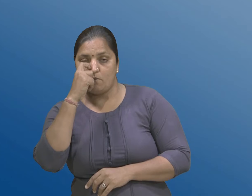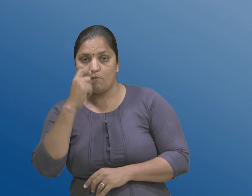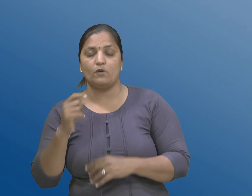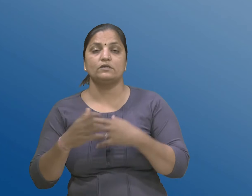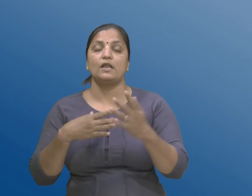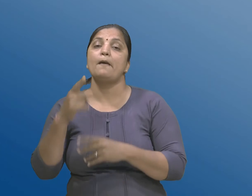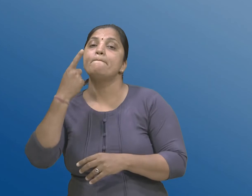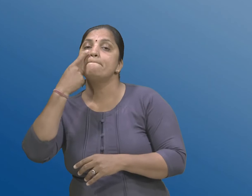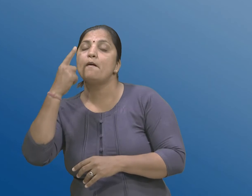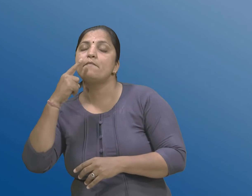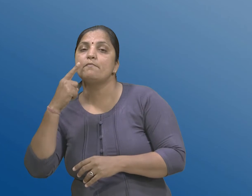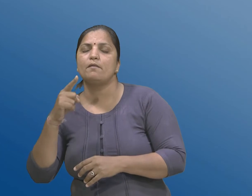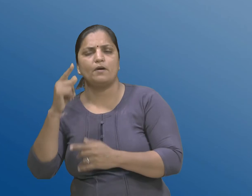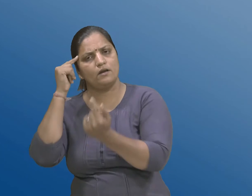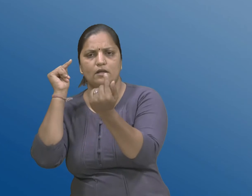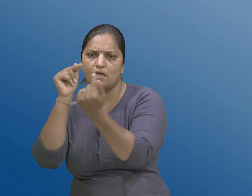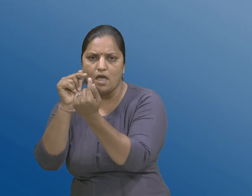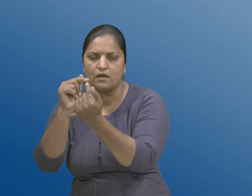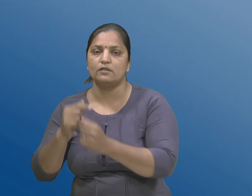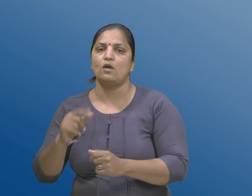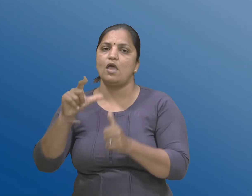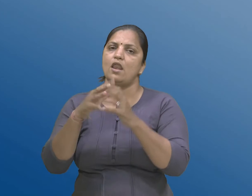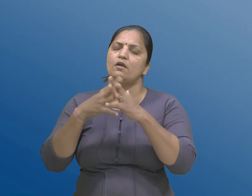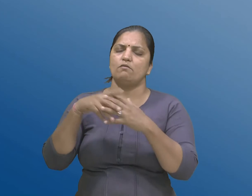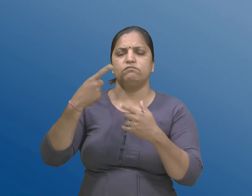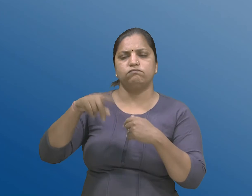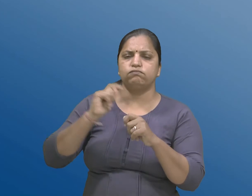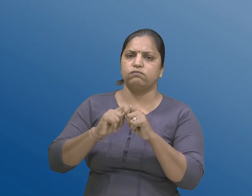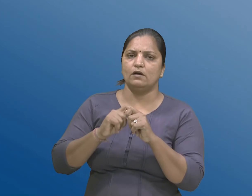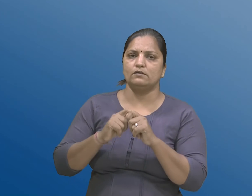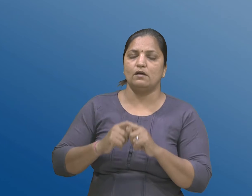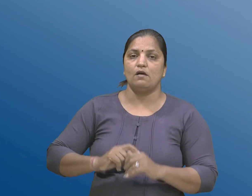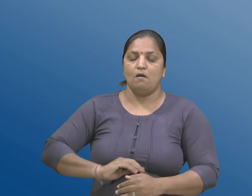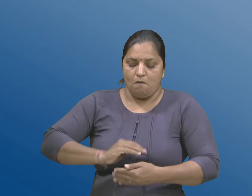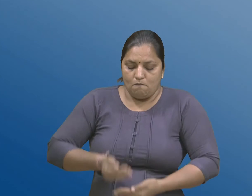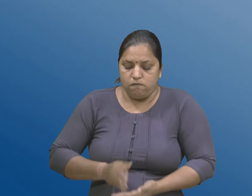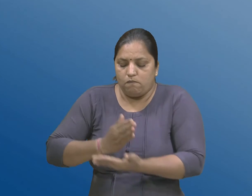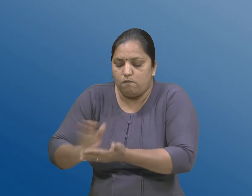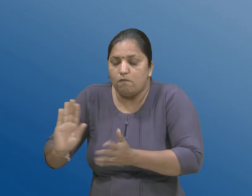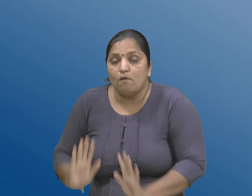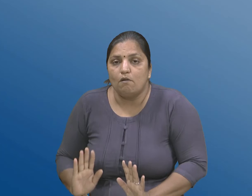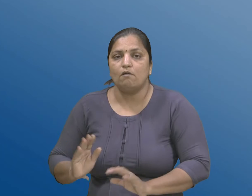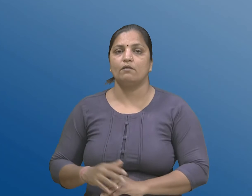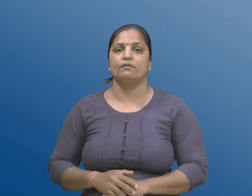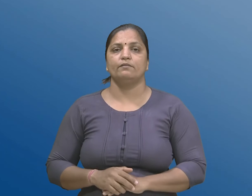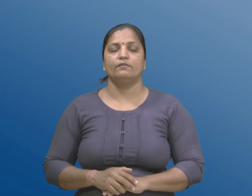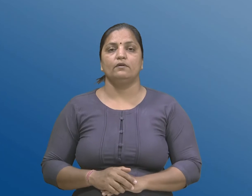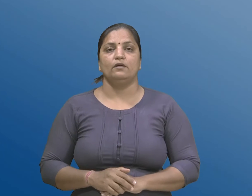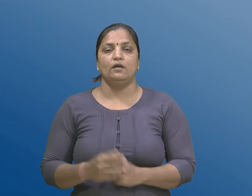सम्मती थी काईदेसर गर्भपात माटे तबीवी प्रक्रिया